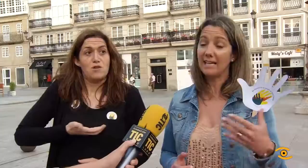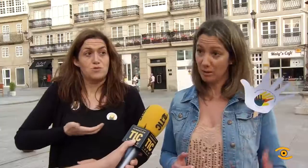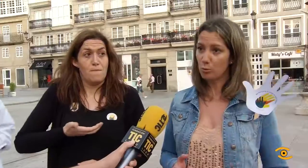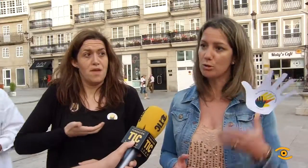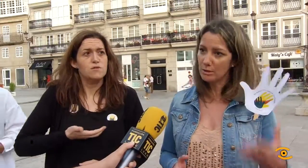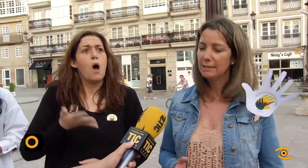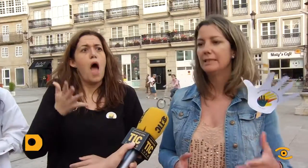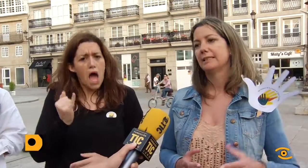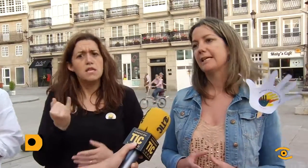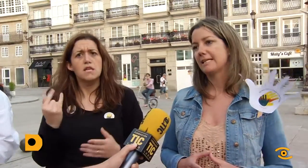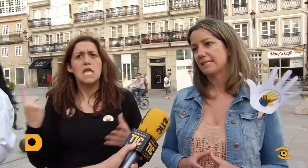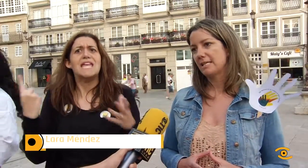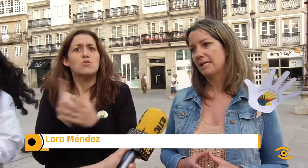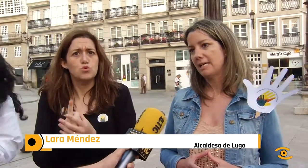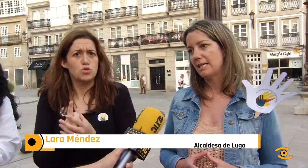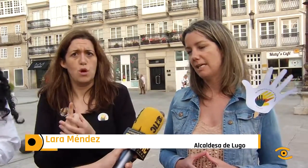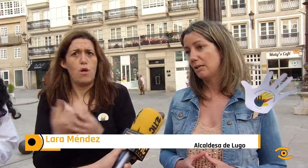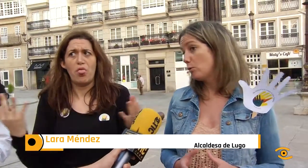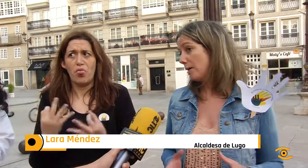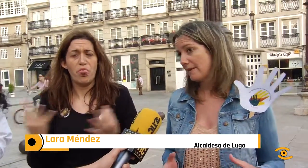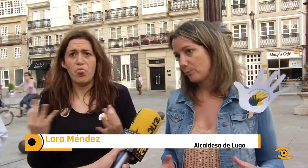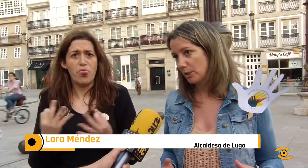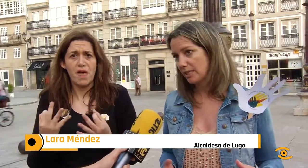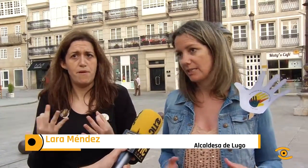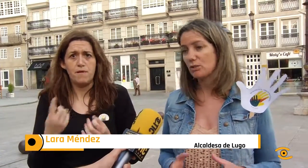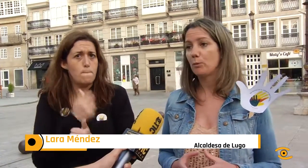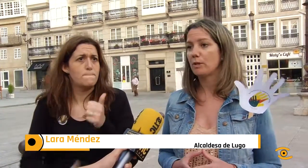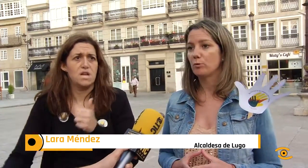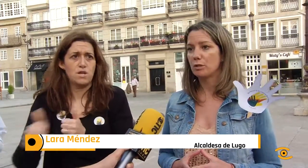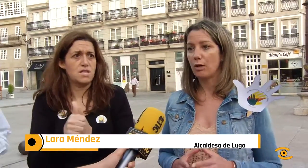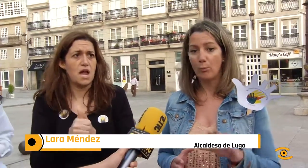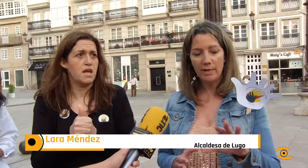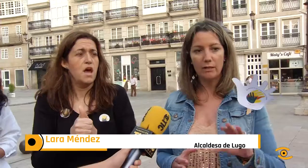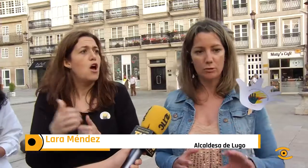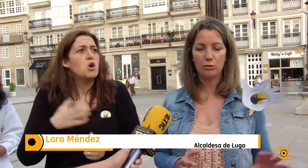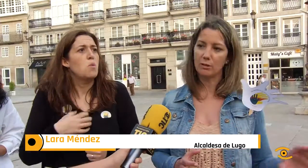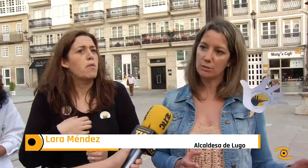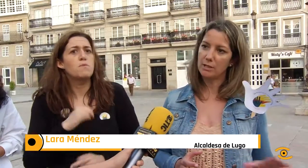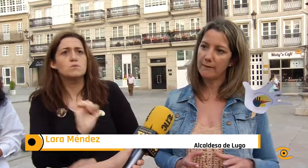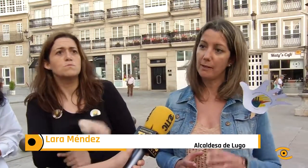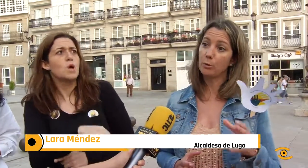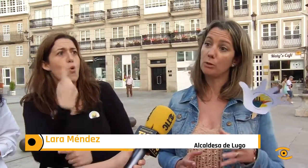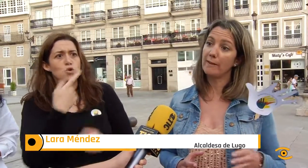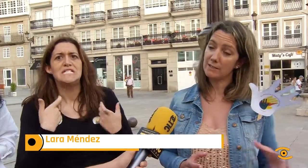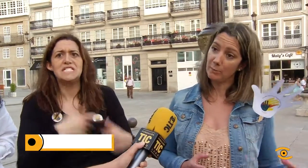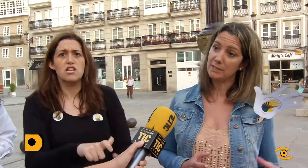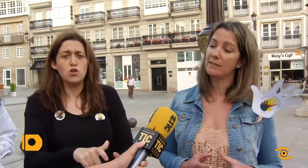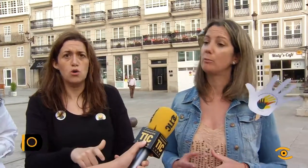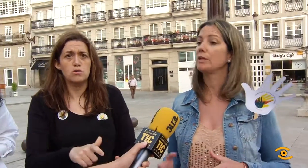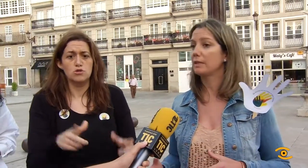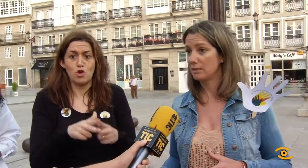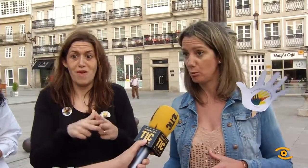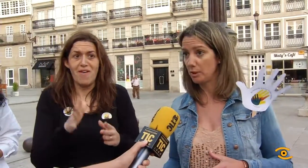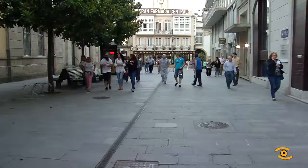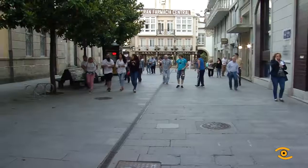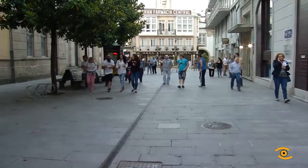A inclusión ten que ser unha das prioritarias. Non podemos obviar un sector da sociedade que por ter unha das capacidades